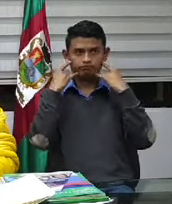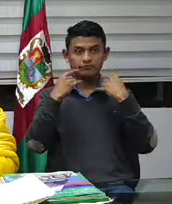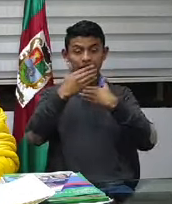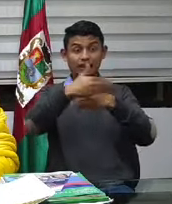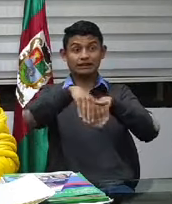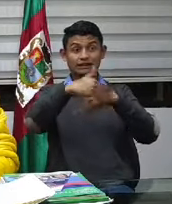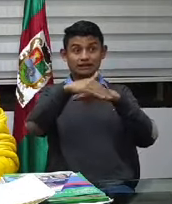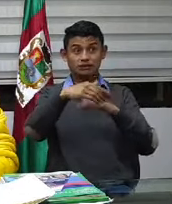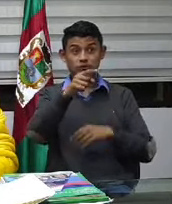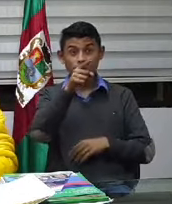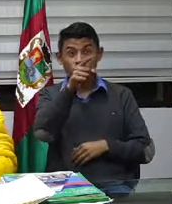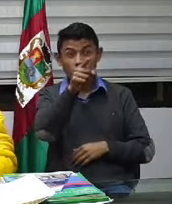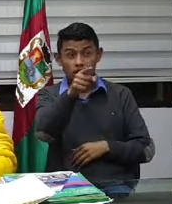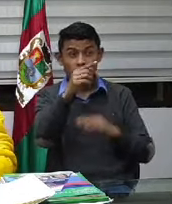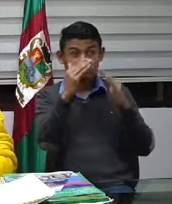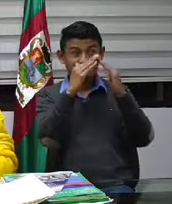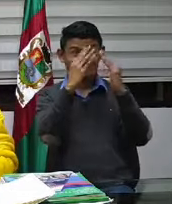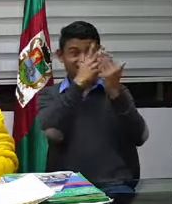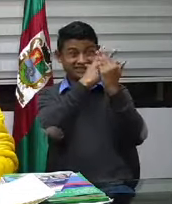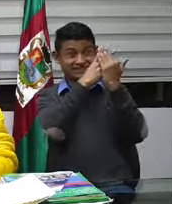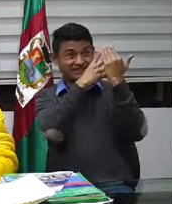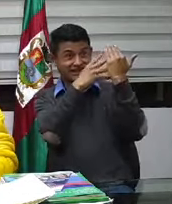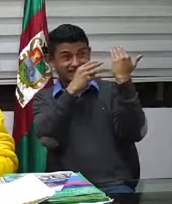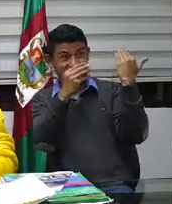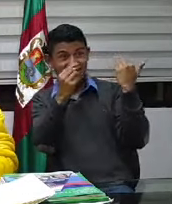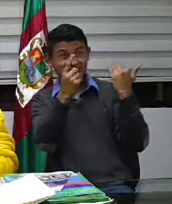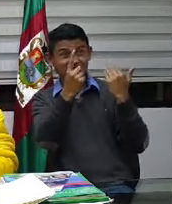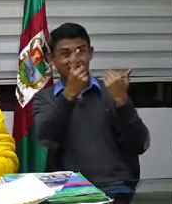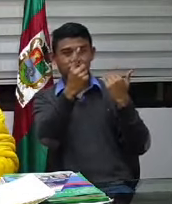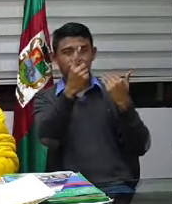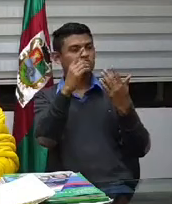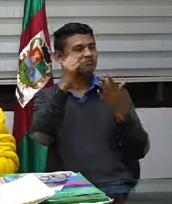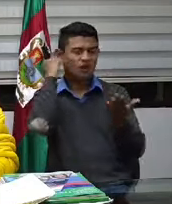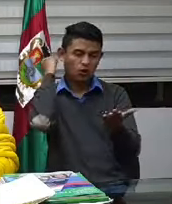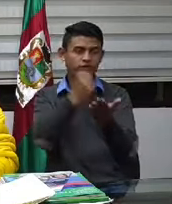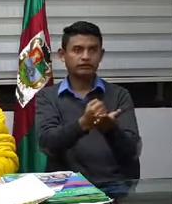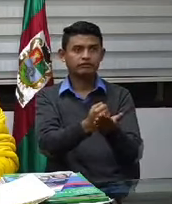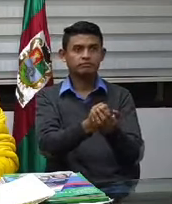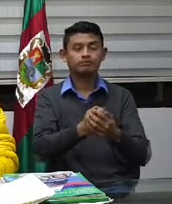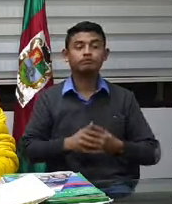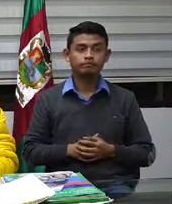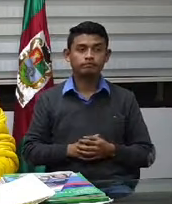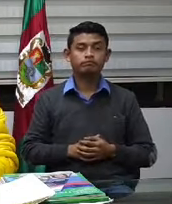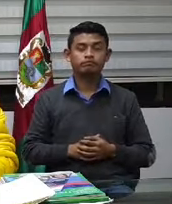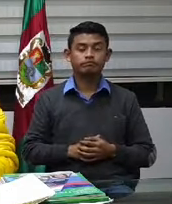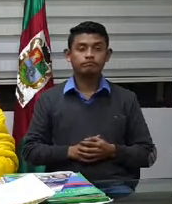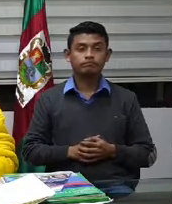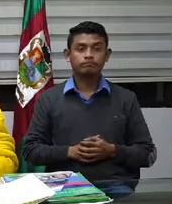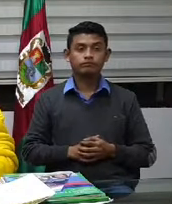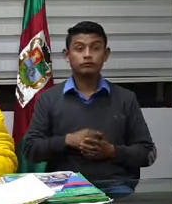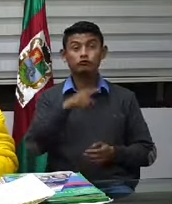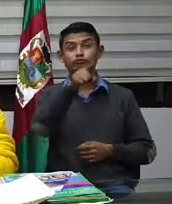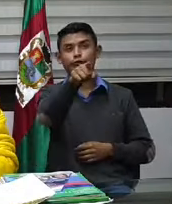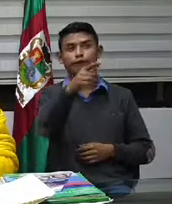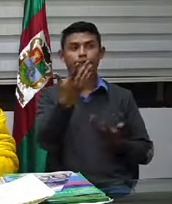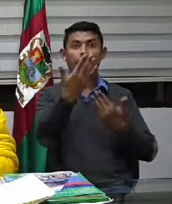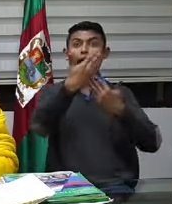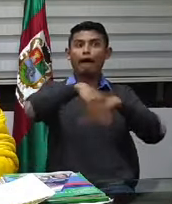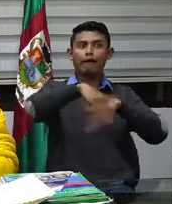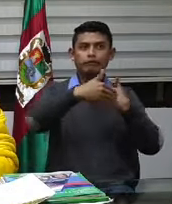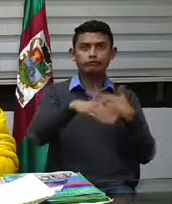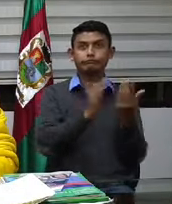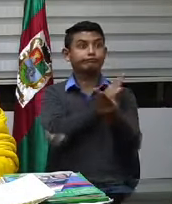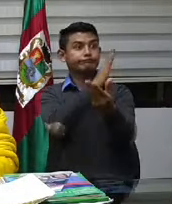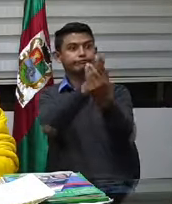públicos, el uso del tapabocas cuando salgan a la calle, el uso del tapabocas cuando estén los mercados, cuando estén los